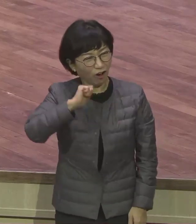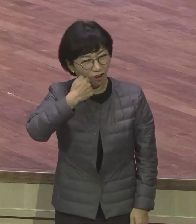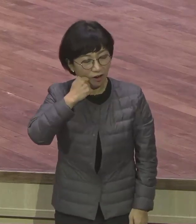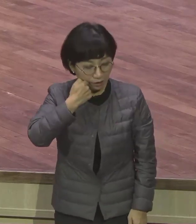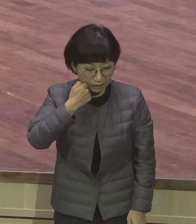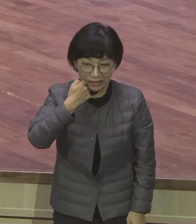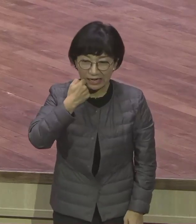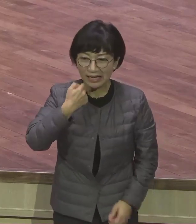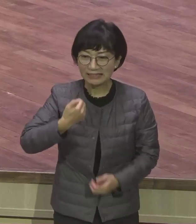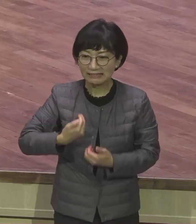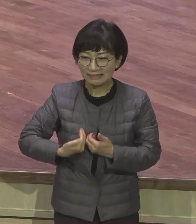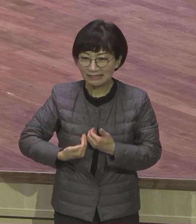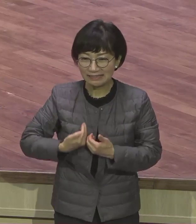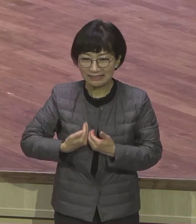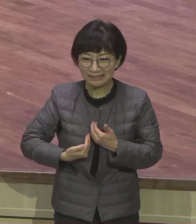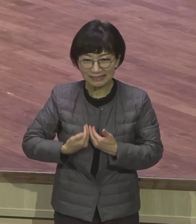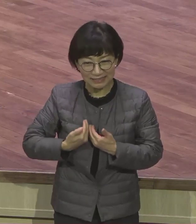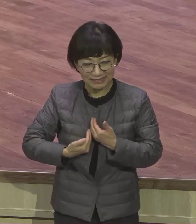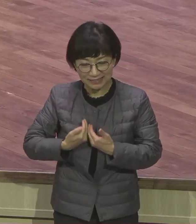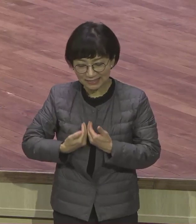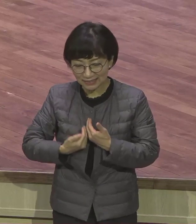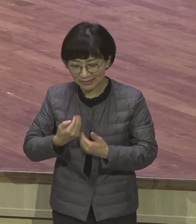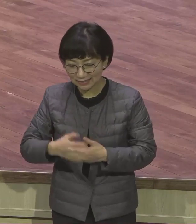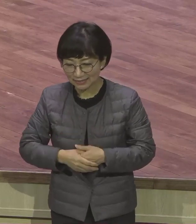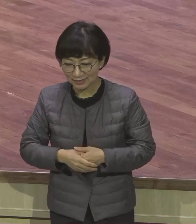없는 게 감사해요 그런 게 아니에요